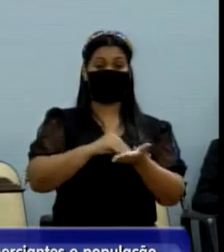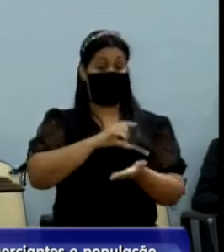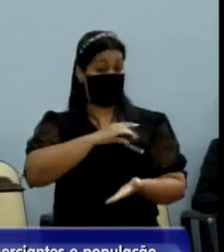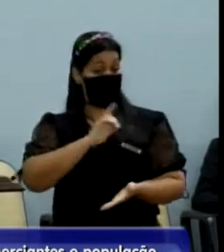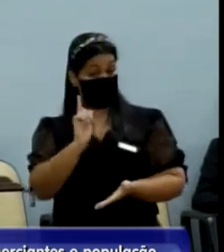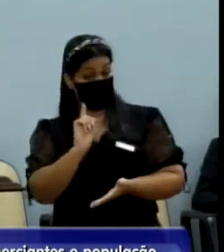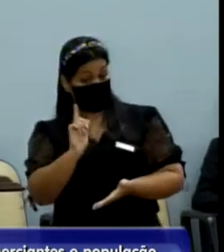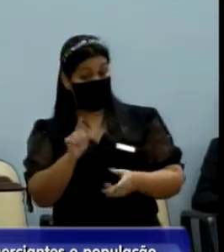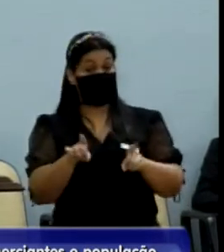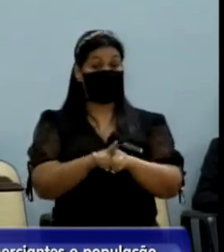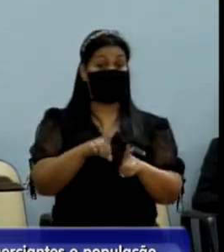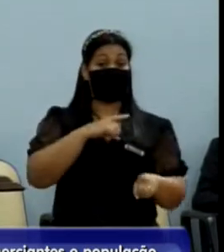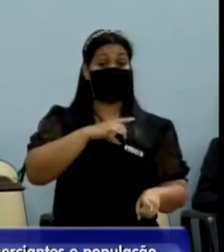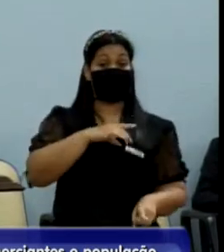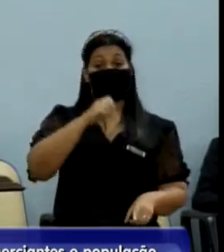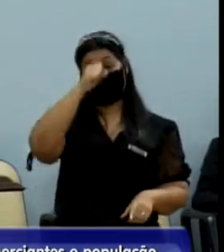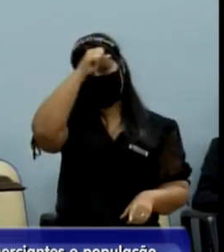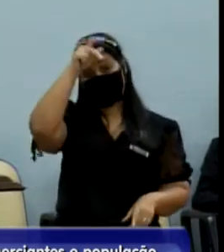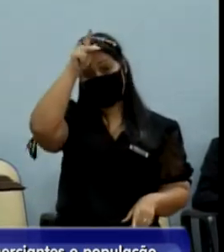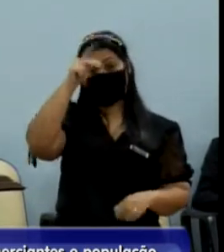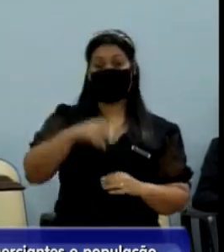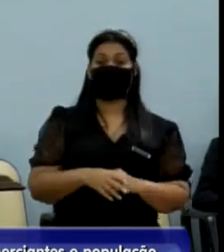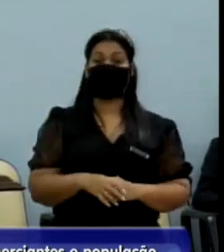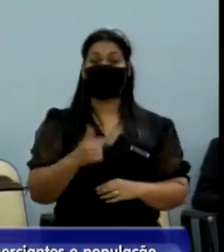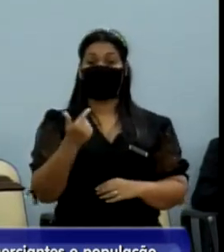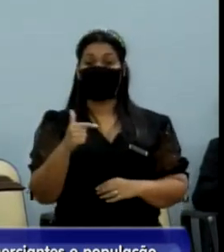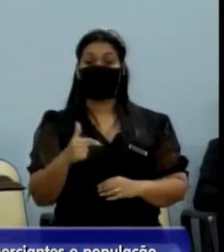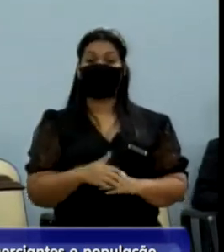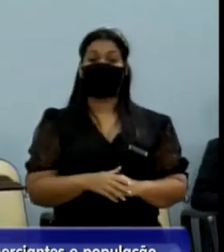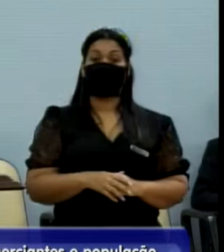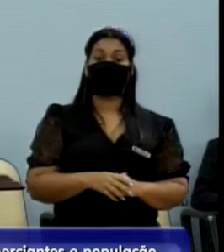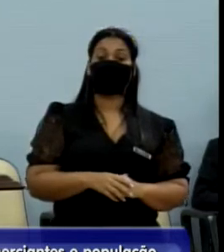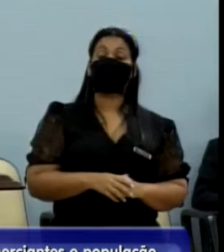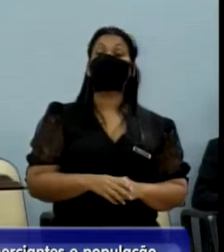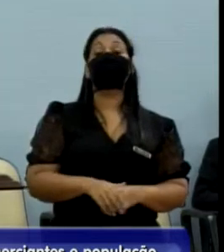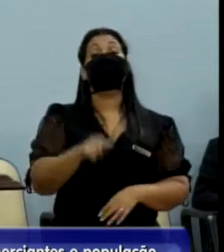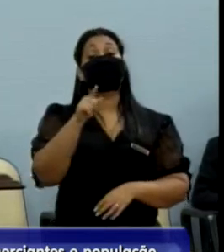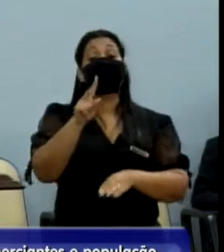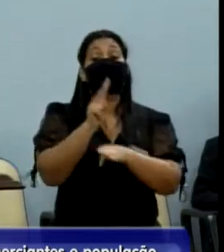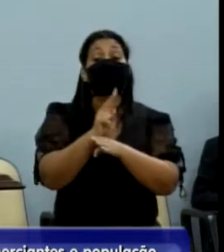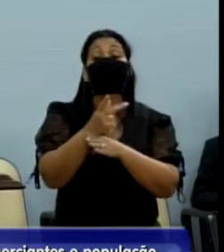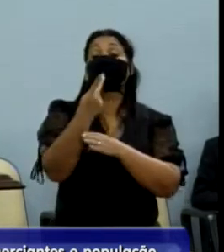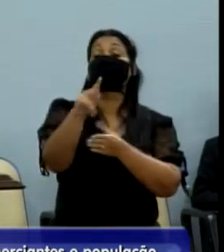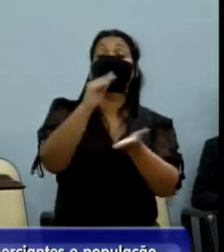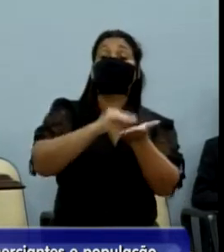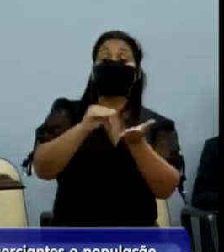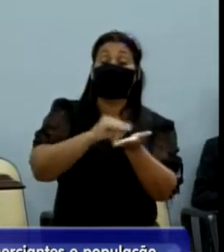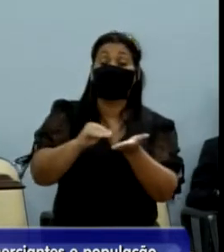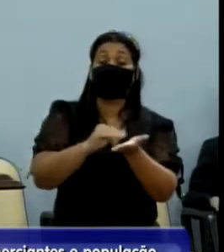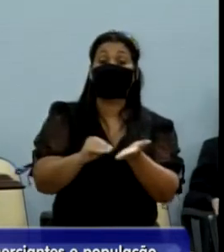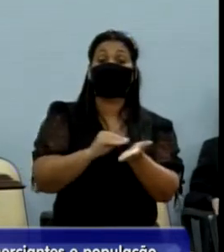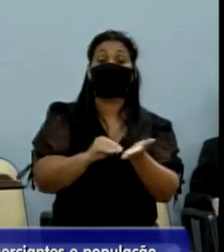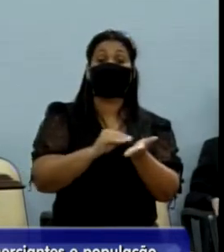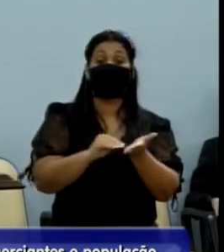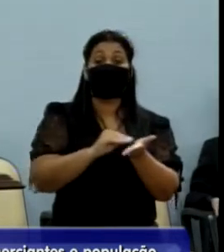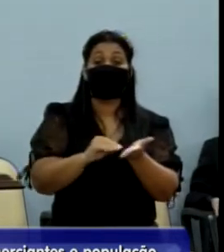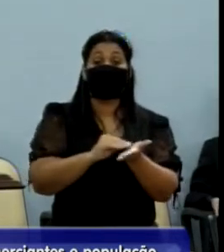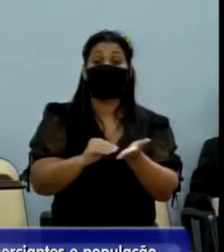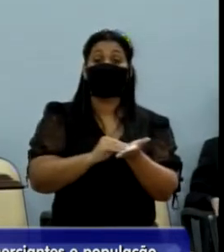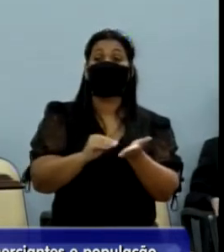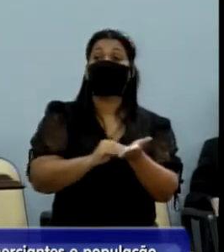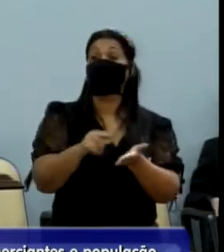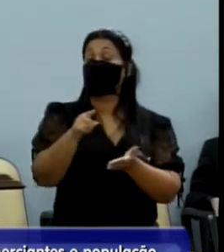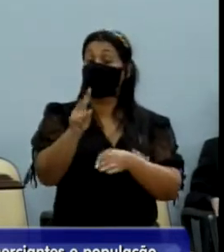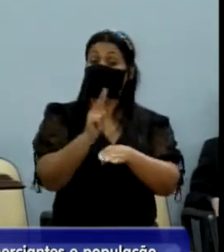do senhor e muito menos do executivo. Então, eu quero pedir para o senhor, cuide da sua secretaria, que o senhor não está tomando conta de